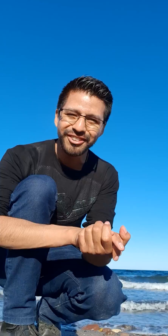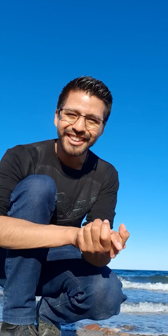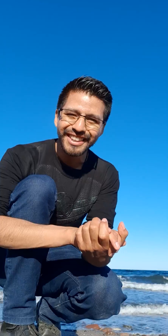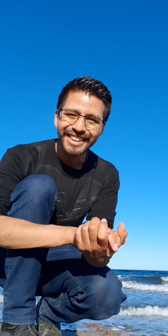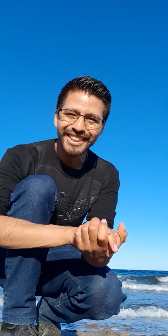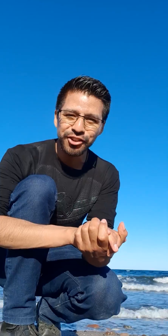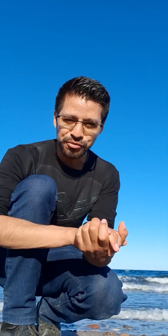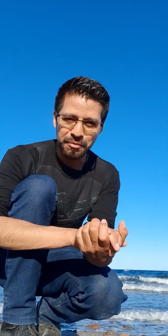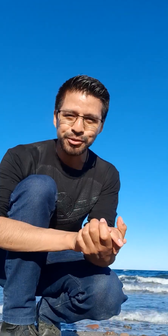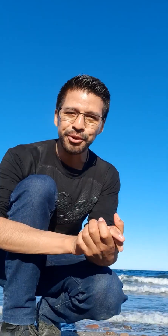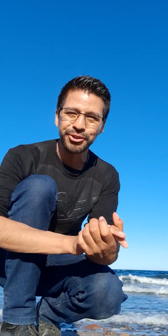y nos vemos pronto.